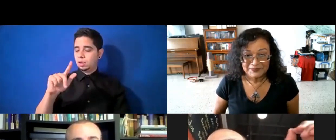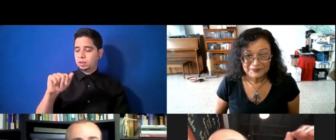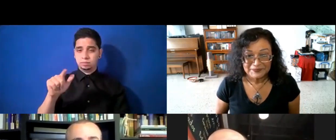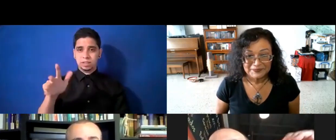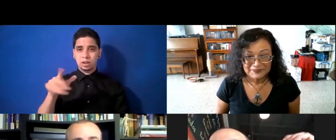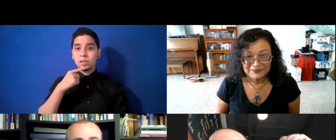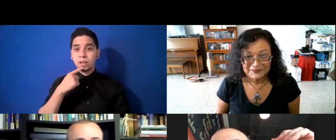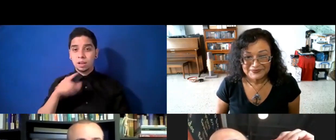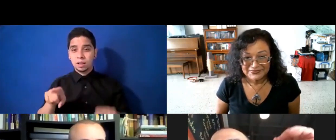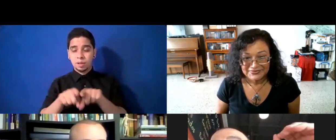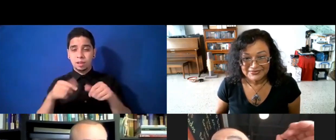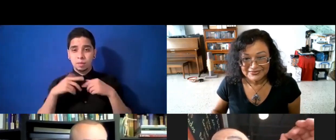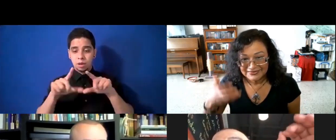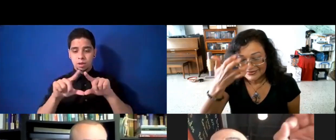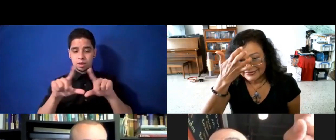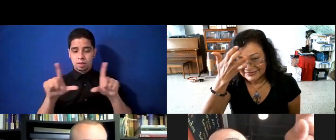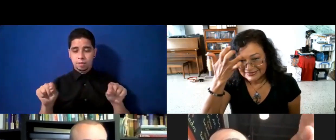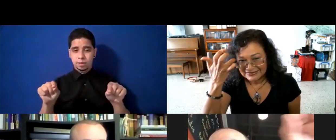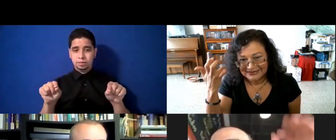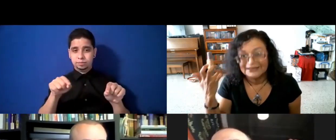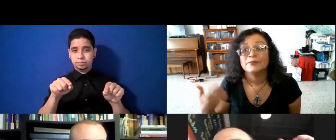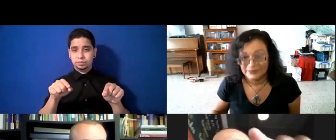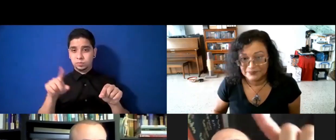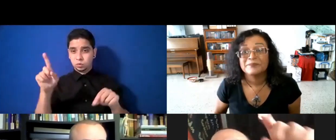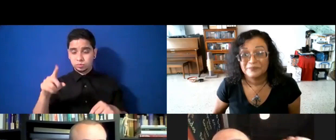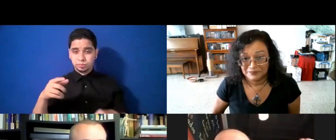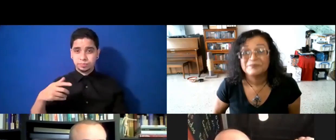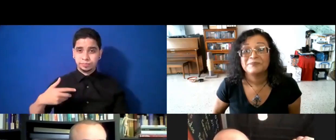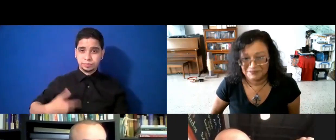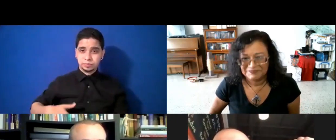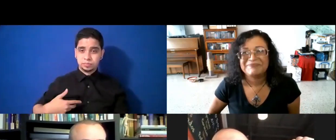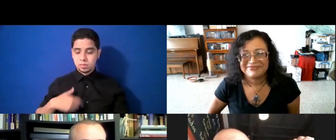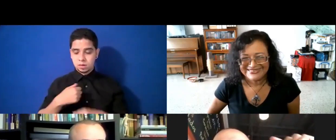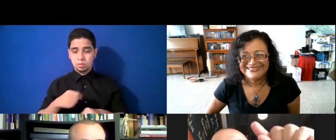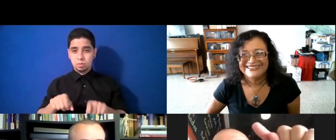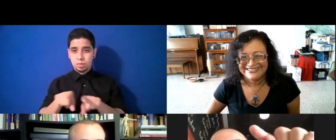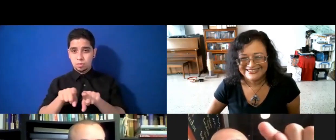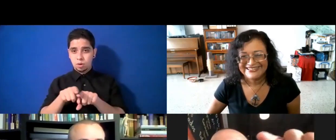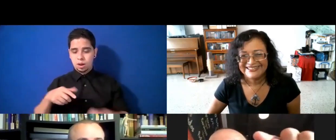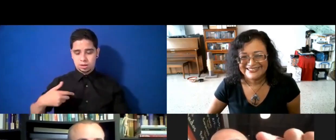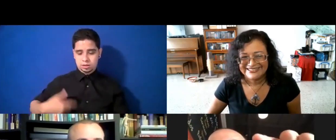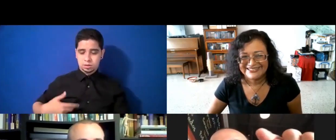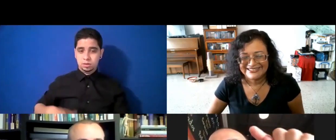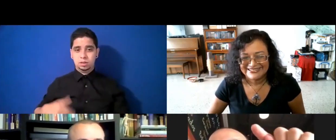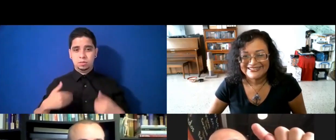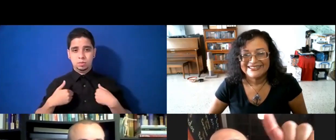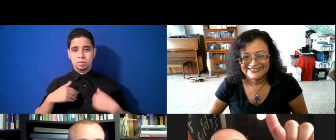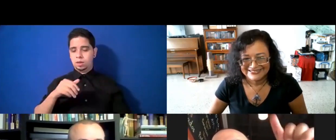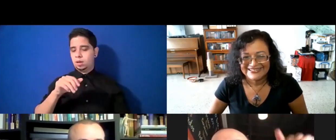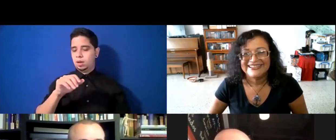ricas, españolas, argentinas, fechas por argentino, tenemos una empanada, que es con queso, y con